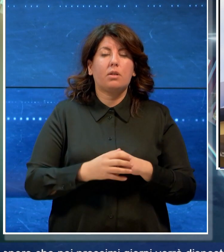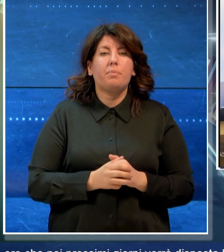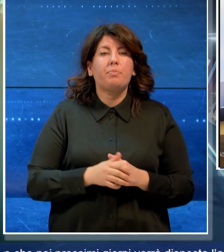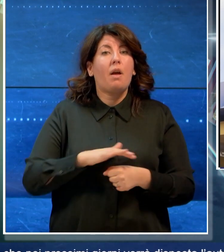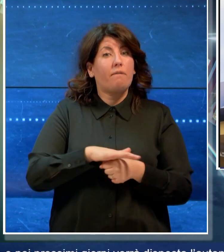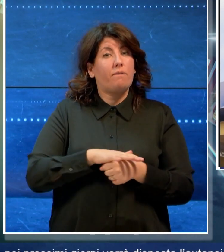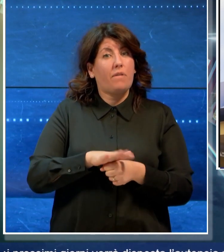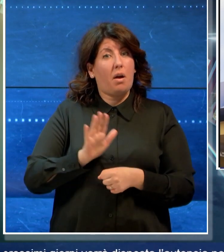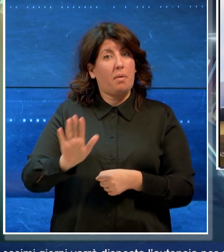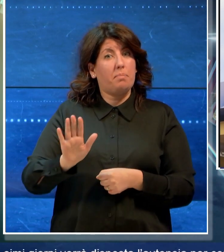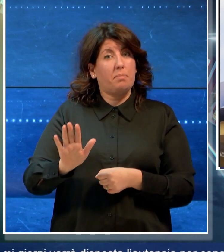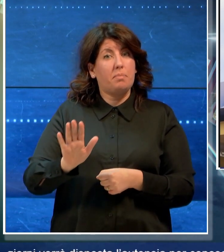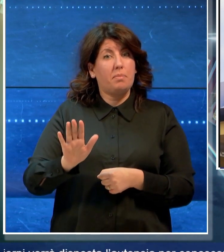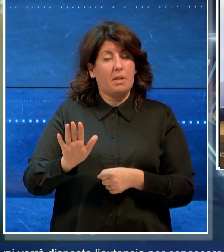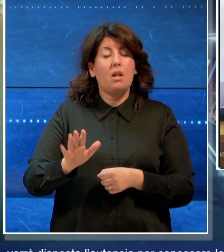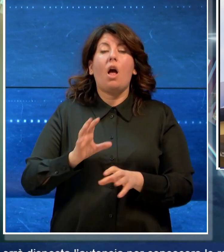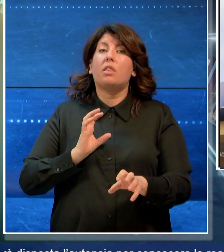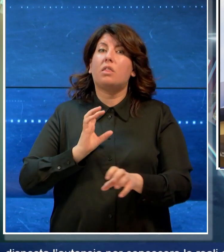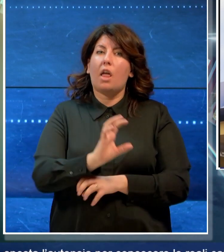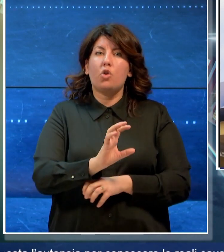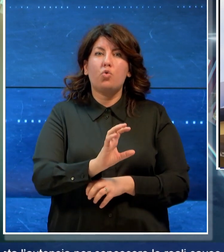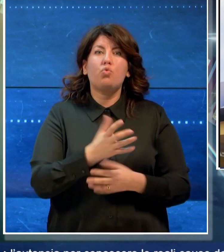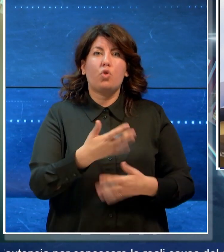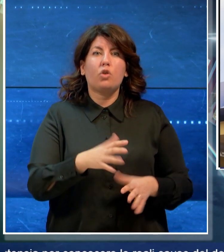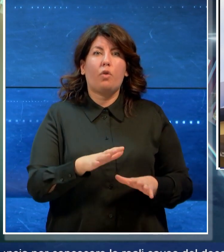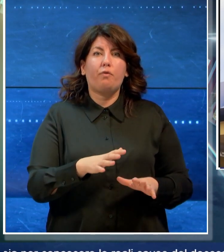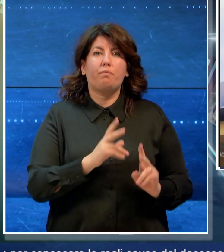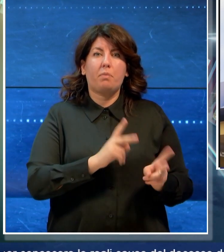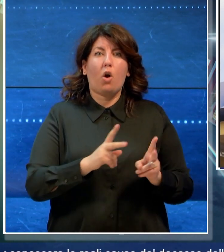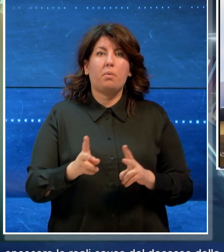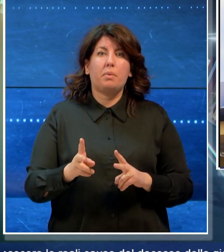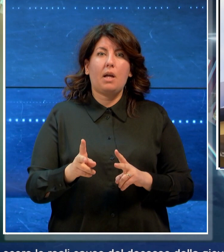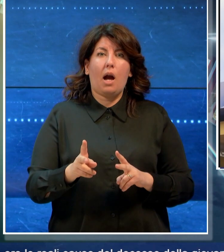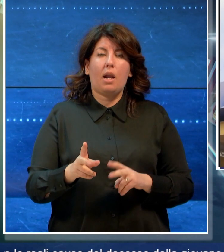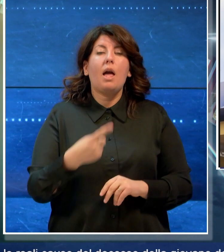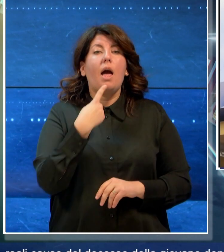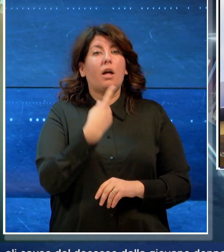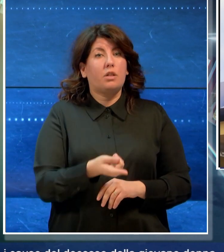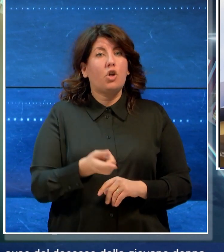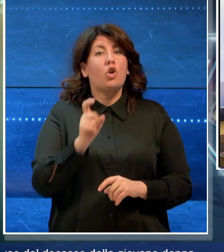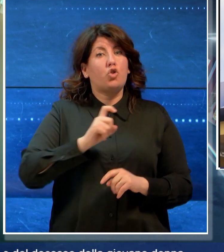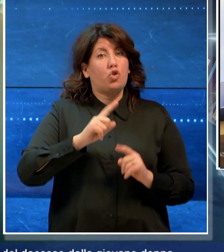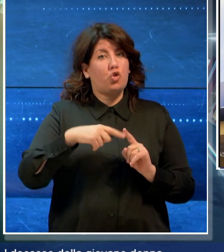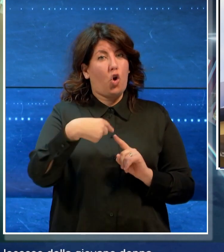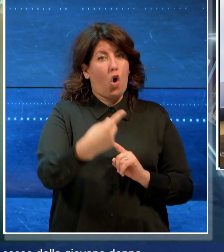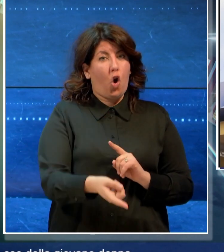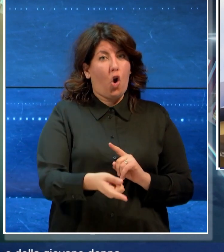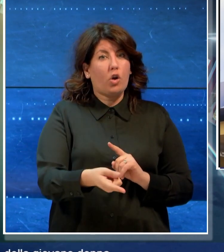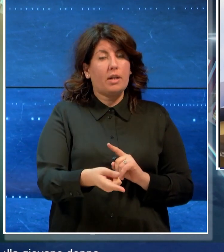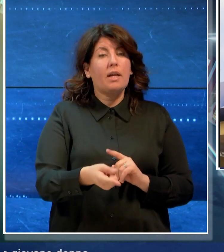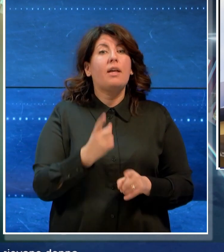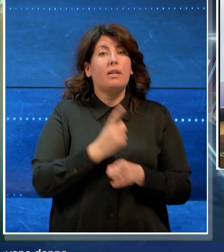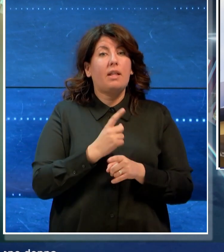presentato una denuncia e fanno sapere che nei prossimi giorni verrà disposta l